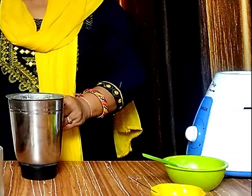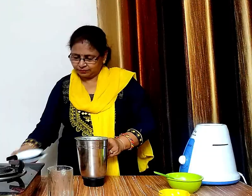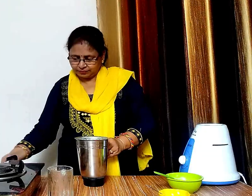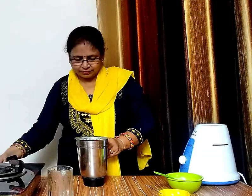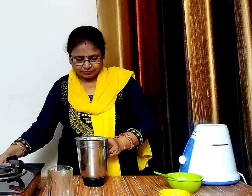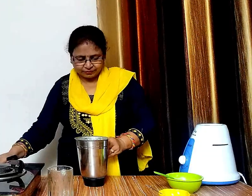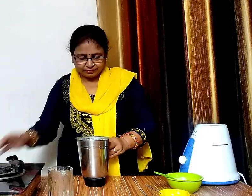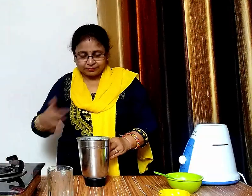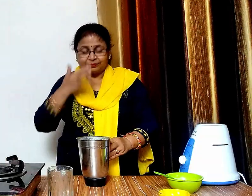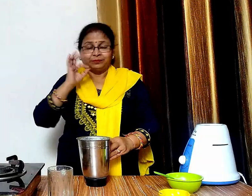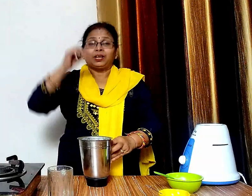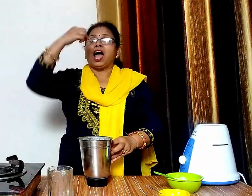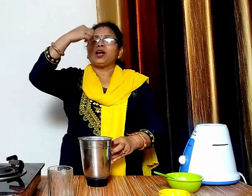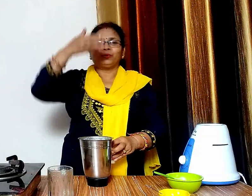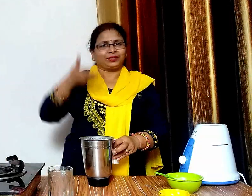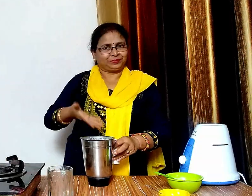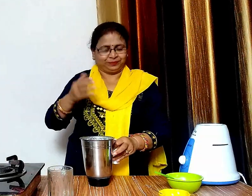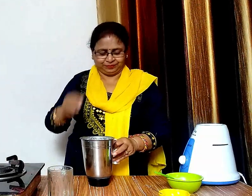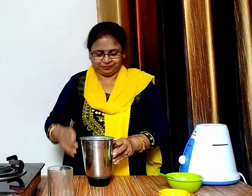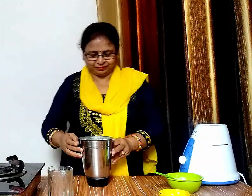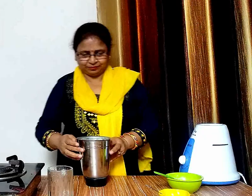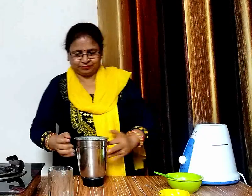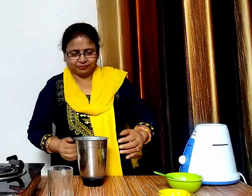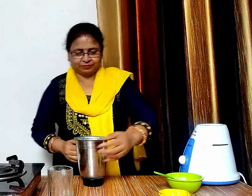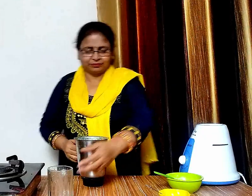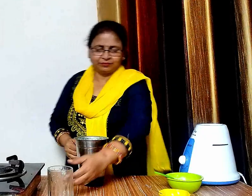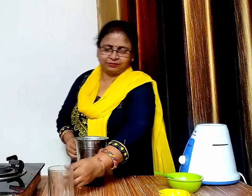अंगूर का शीक भी बन चुका है अब हम इसको एक ग्लास में निकाल लेंगे